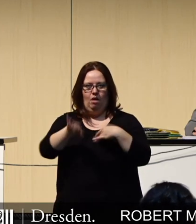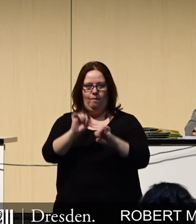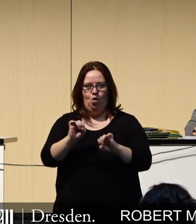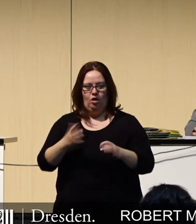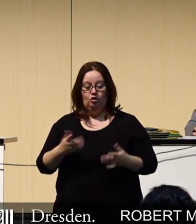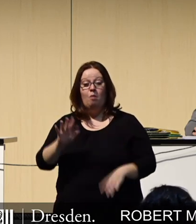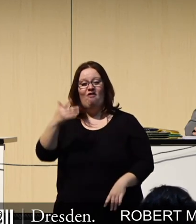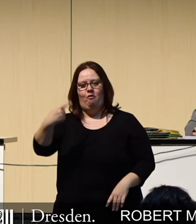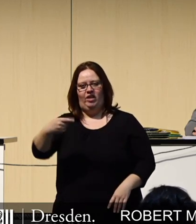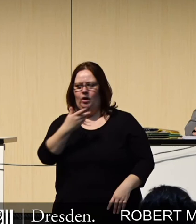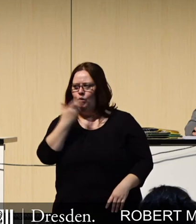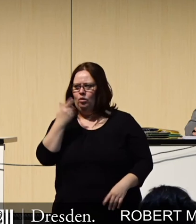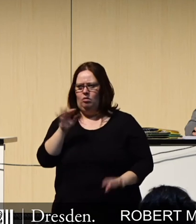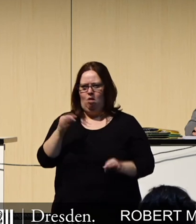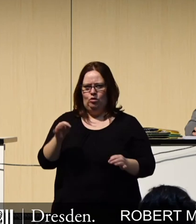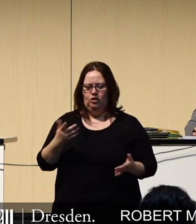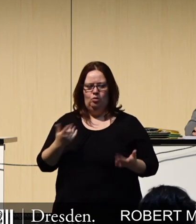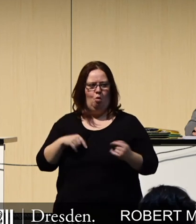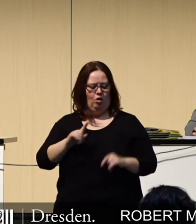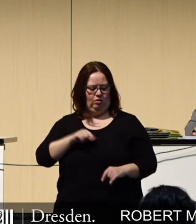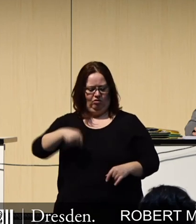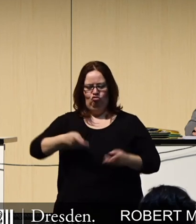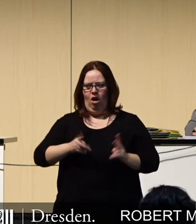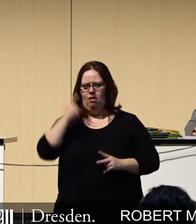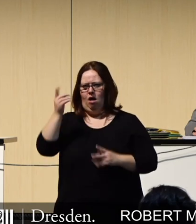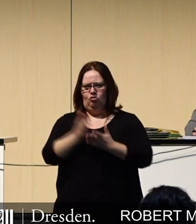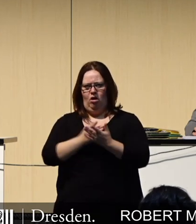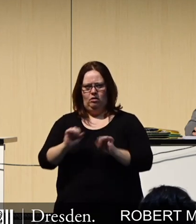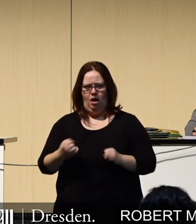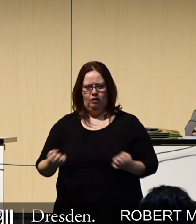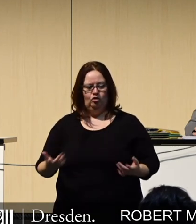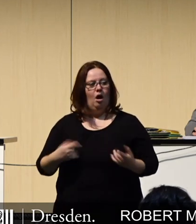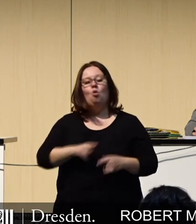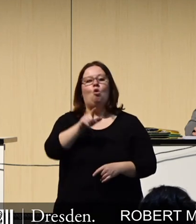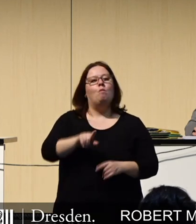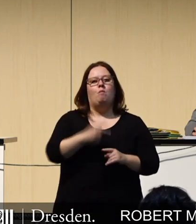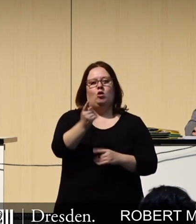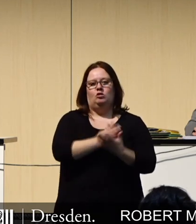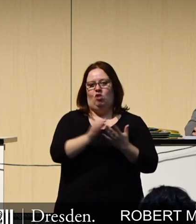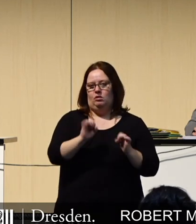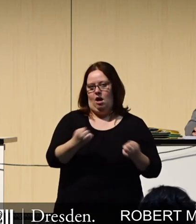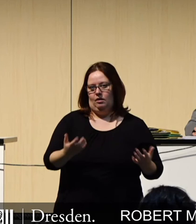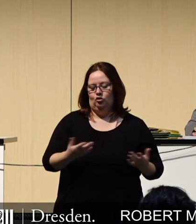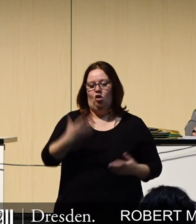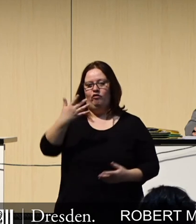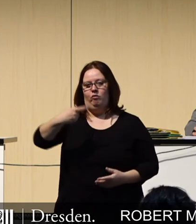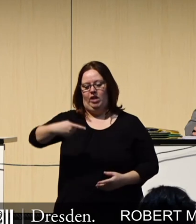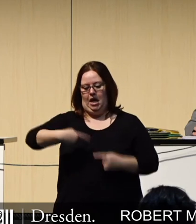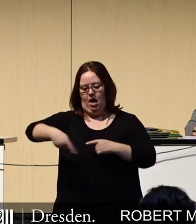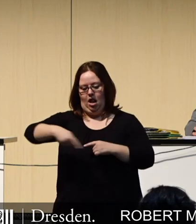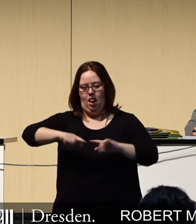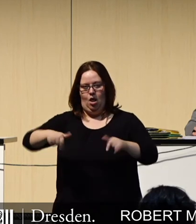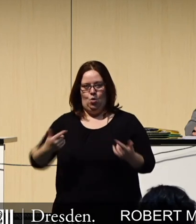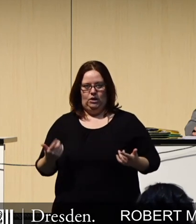es 5G gibt oder nicht, die obliegt nicht dem Stadtrat, die obliegt auch nicht dem Oberbürgermeister. 5G wird kommen,